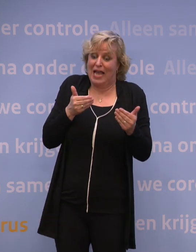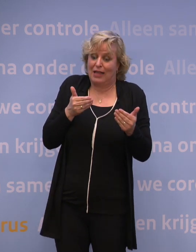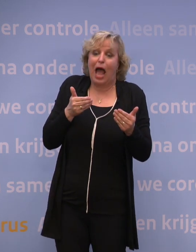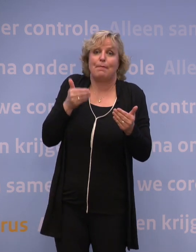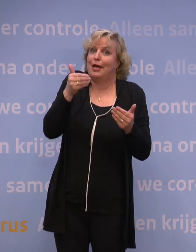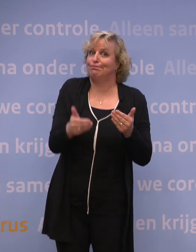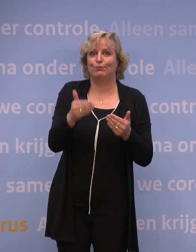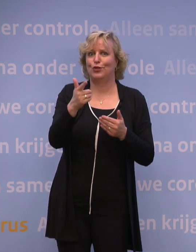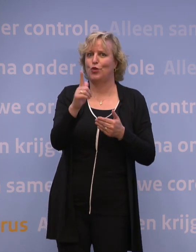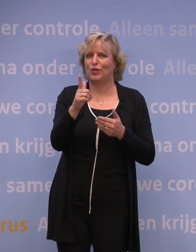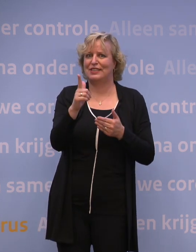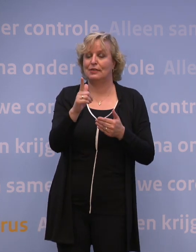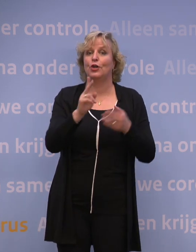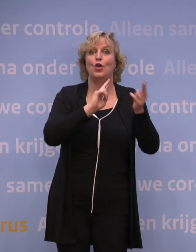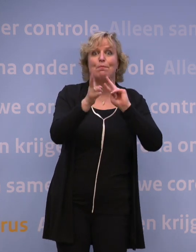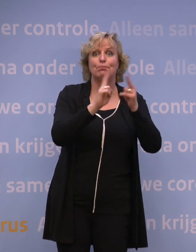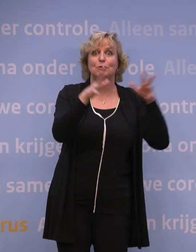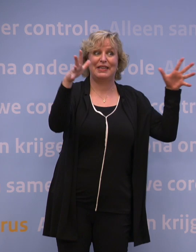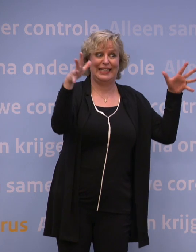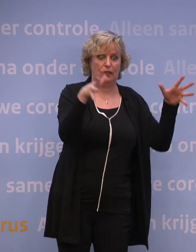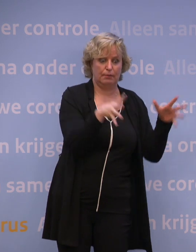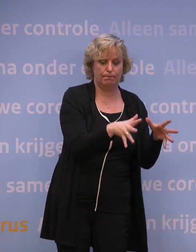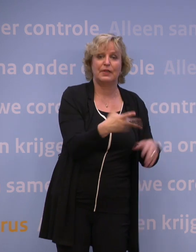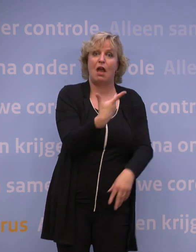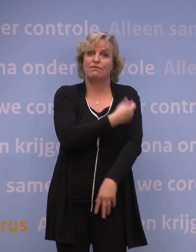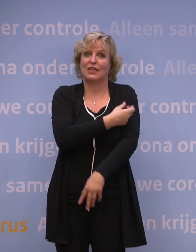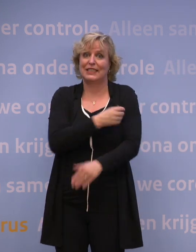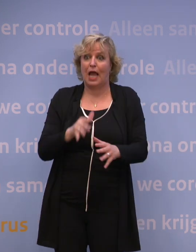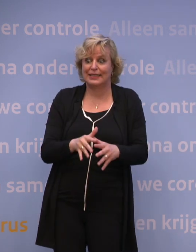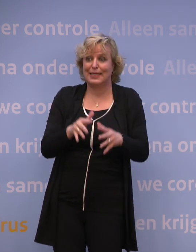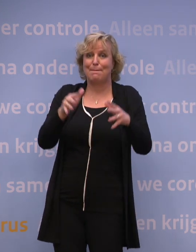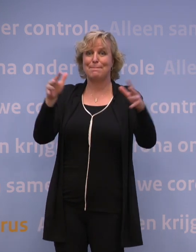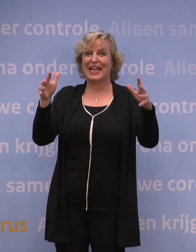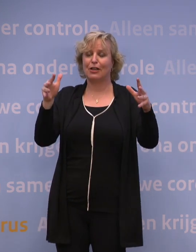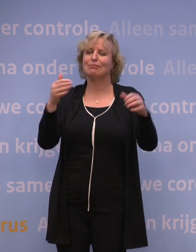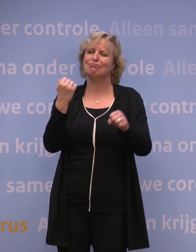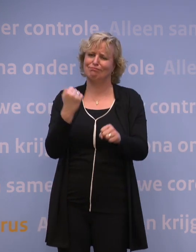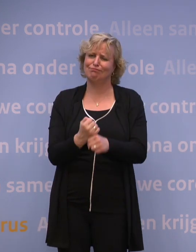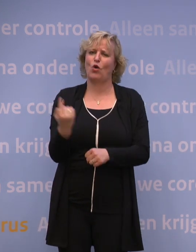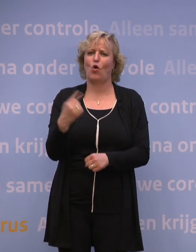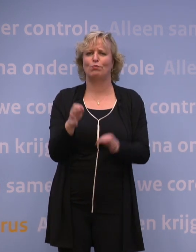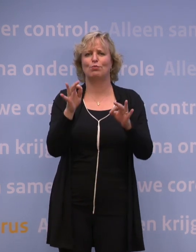Met dalende besmettingen en een stijgende vaccinatie wordt het vast een hele mooie zomer.